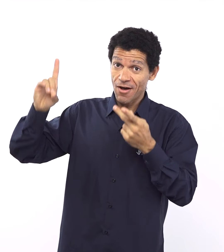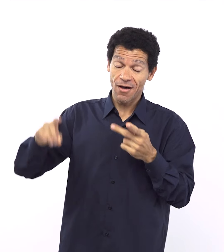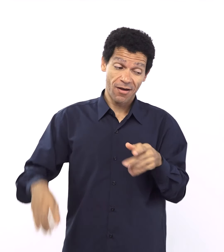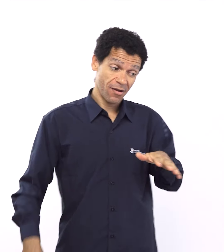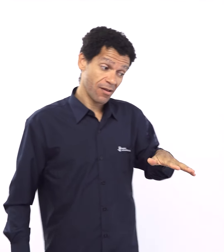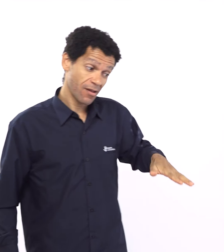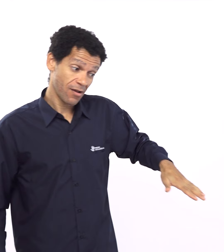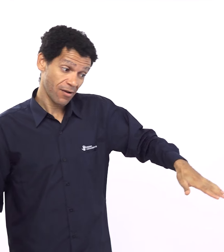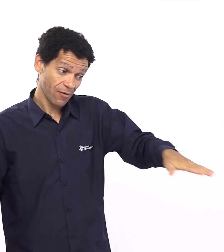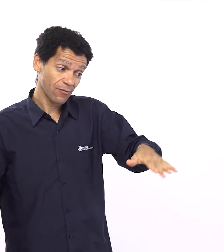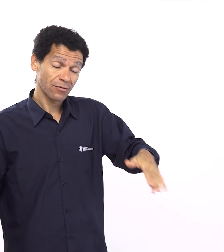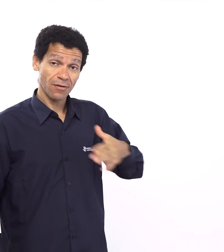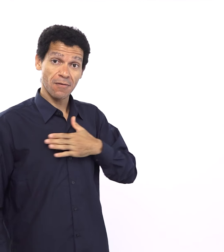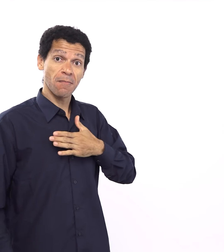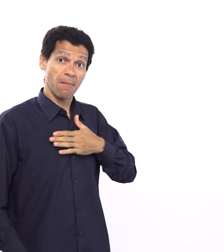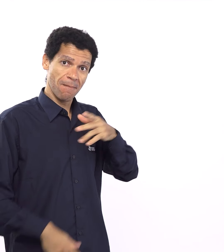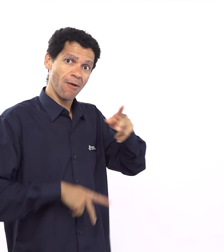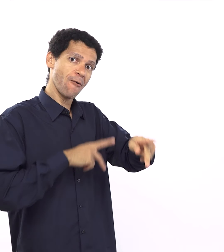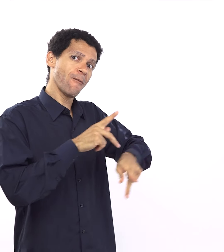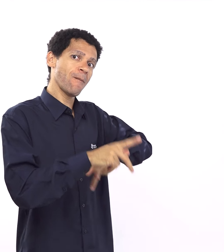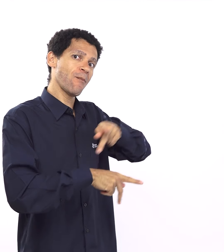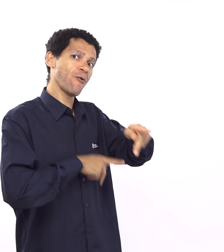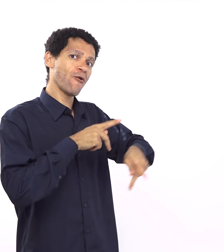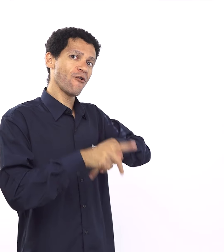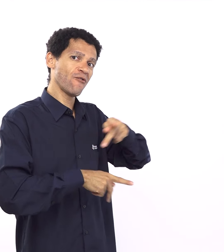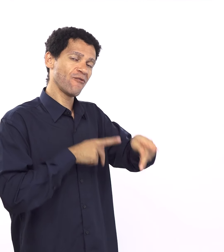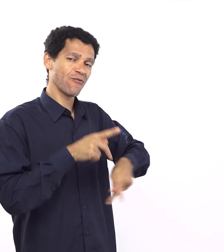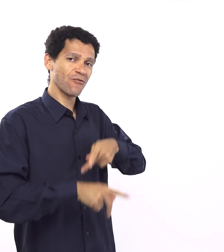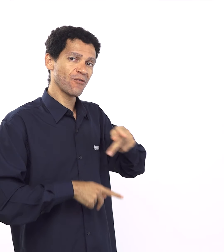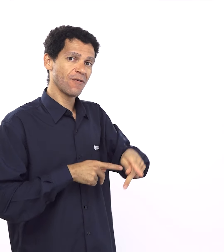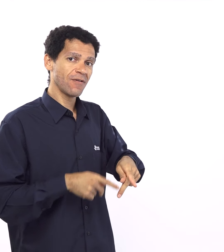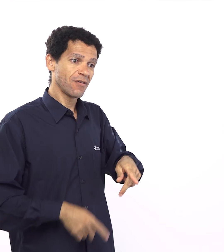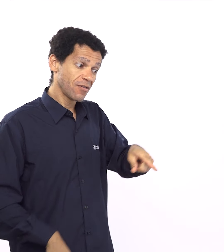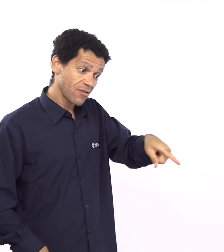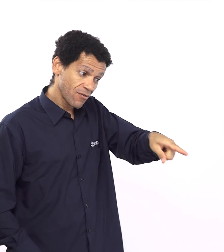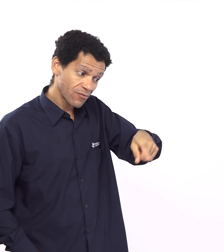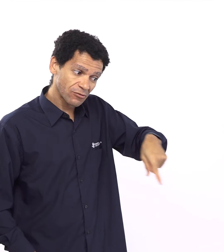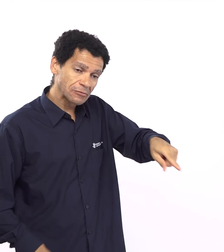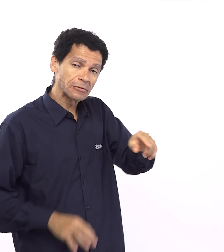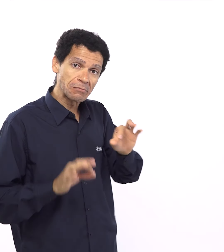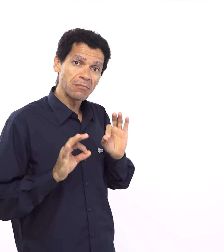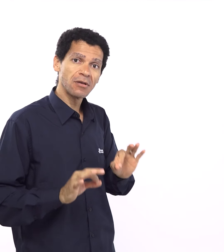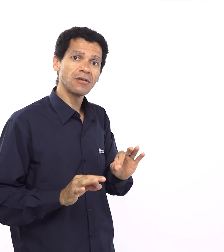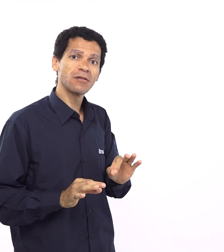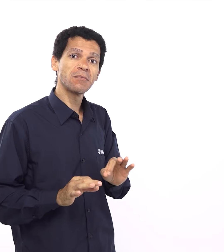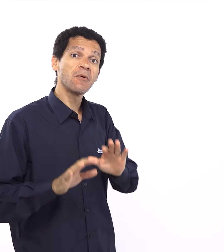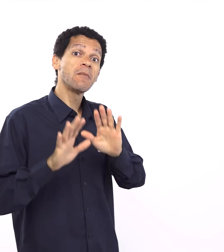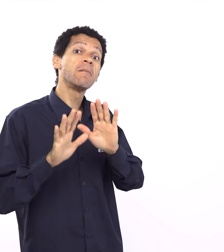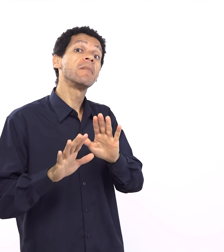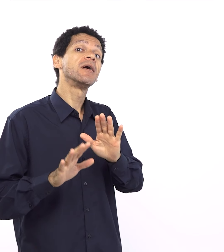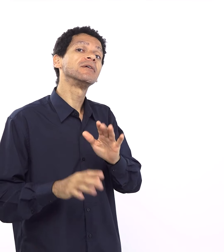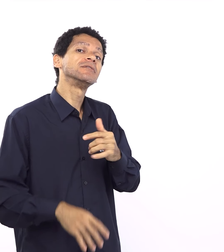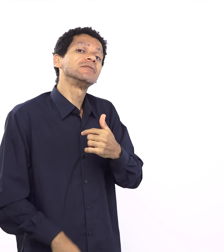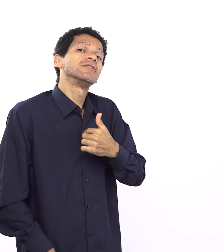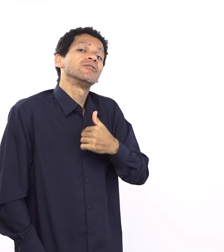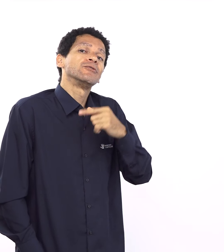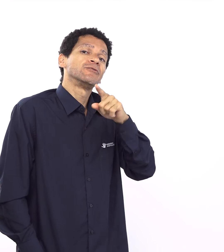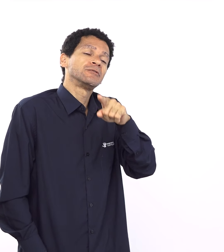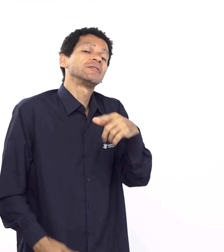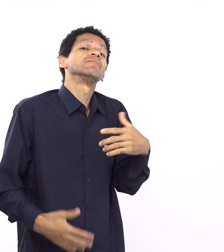relacionados uma partida e uma contrapartida eu acho que a gente alguém tem alguma coisa mais para comentar com isso aí já vamos emendando